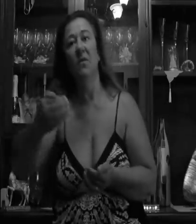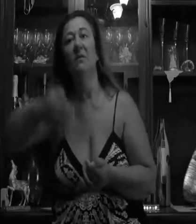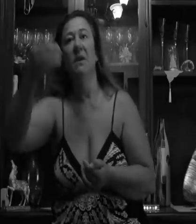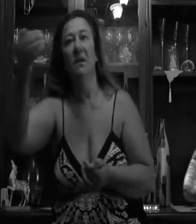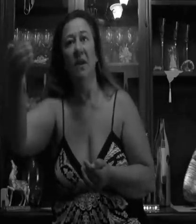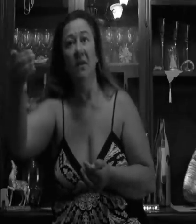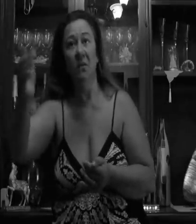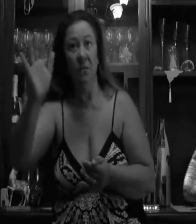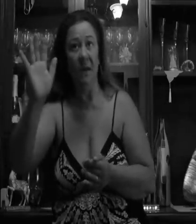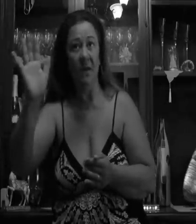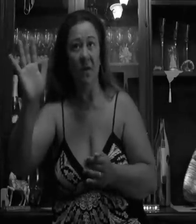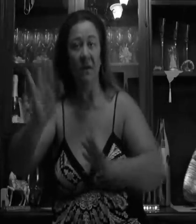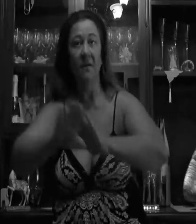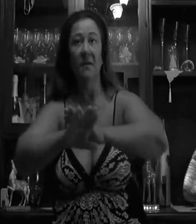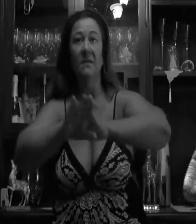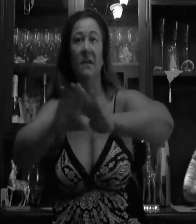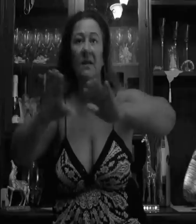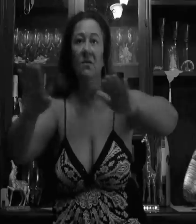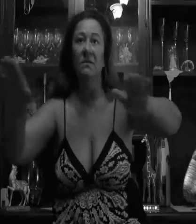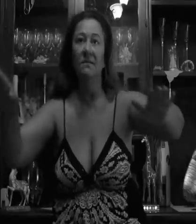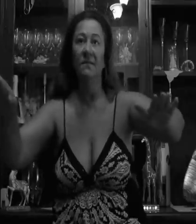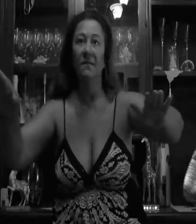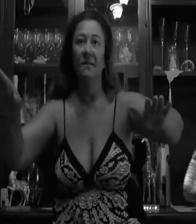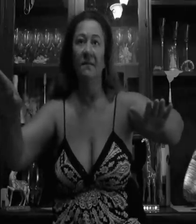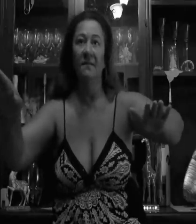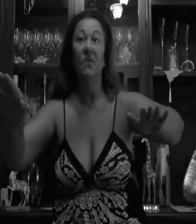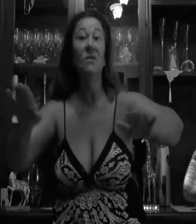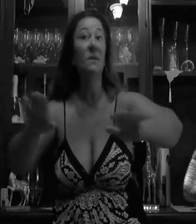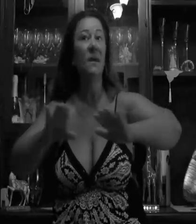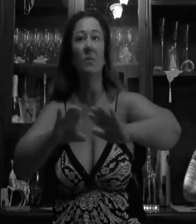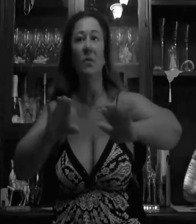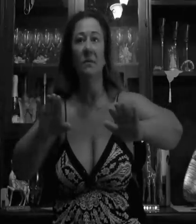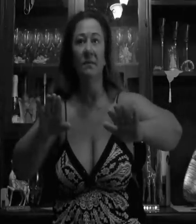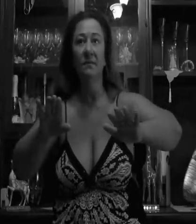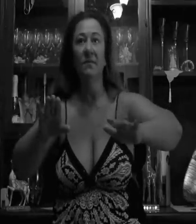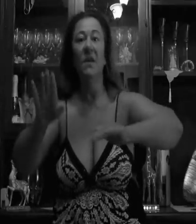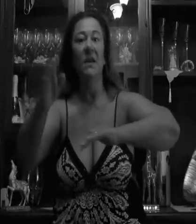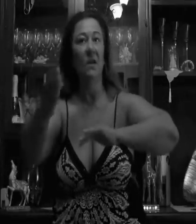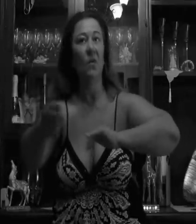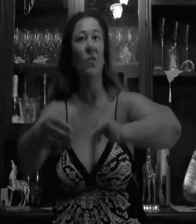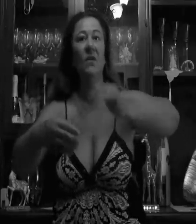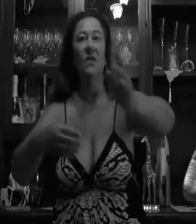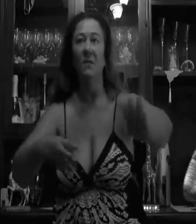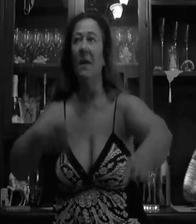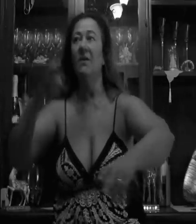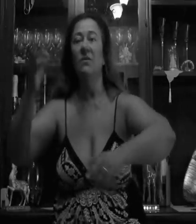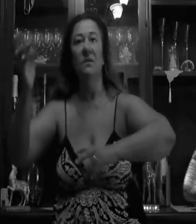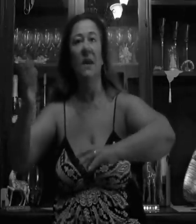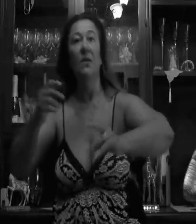fondi per il referendum, 2009, silenzio, non si parla più, viene Nino Lugaf, è filmato, si parla